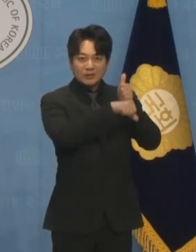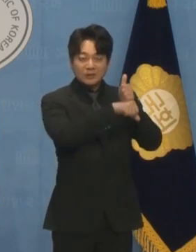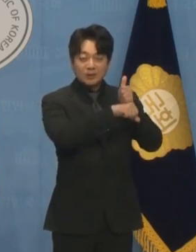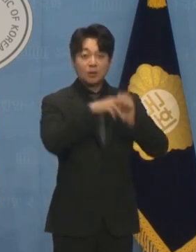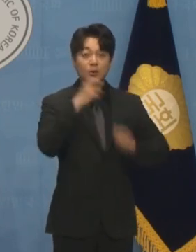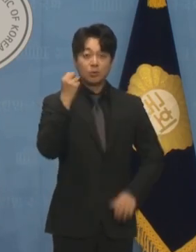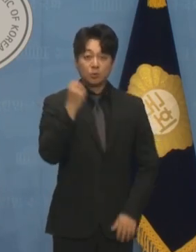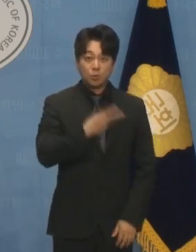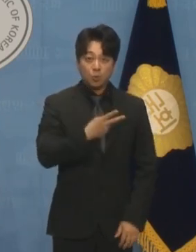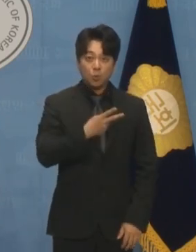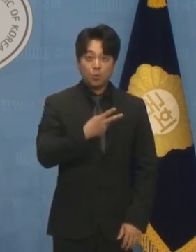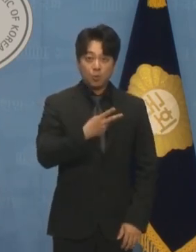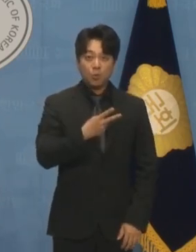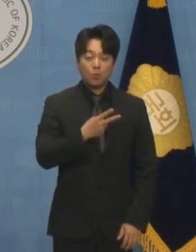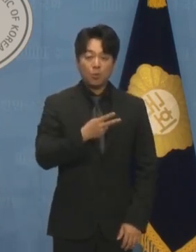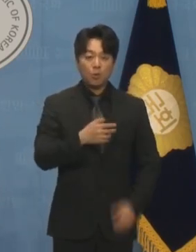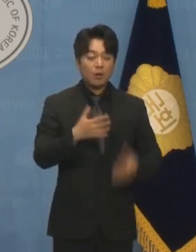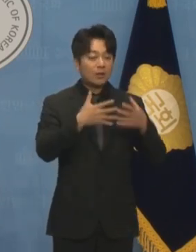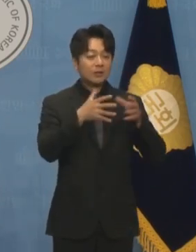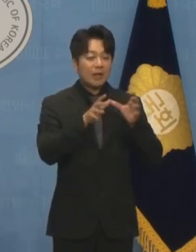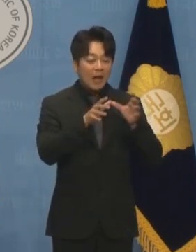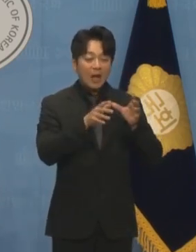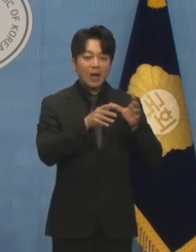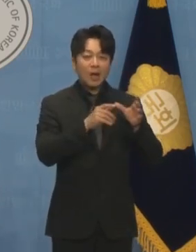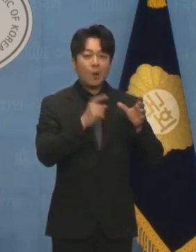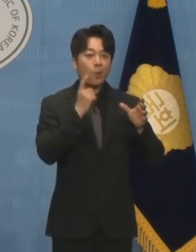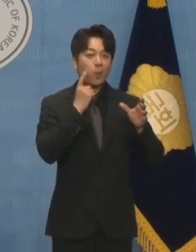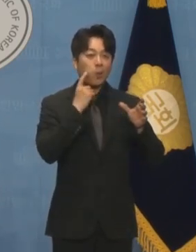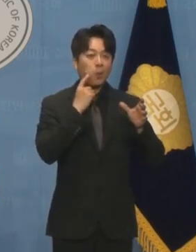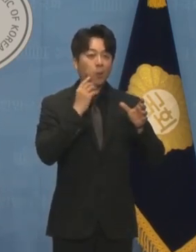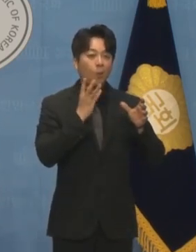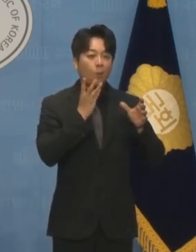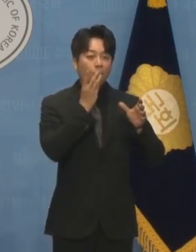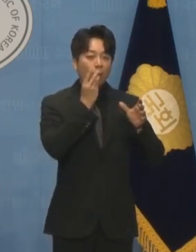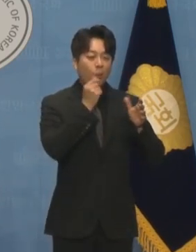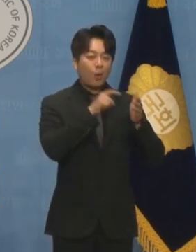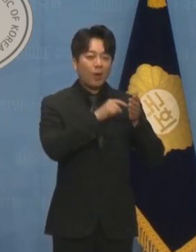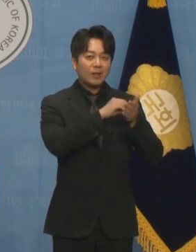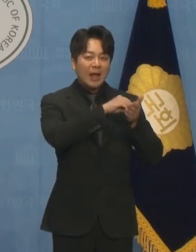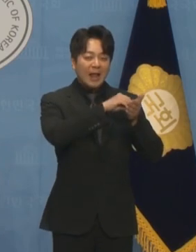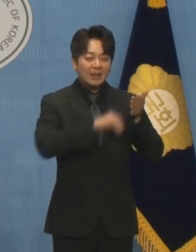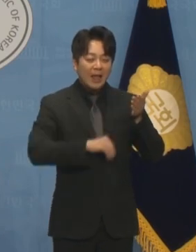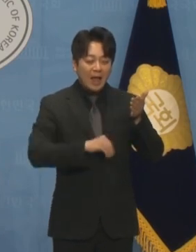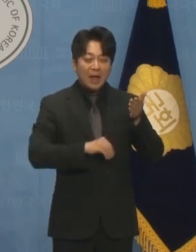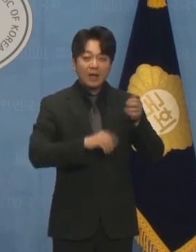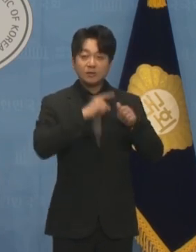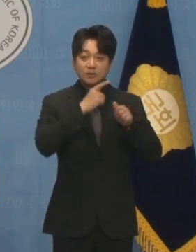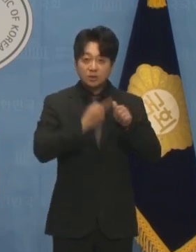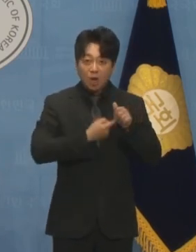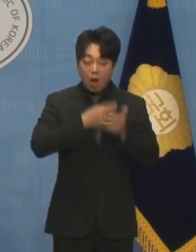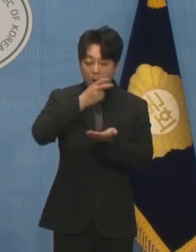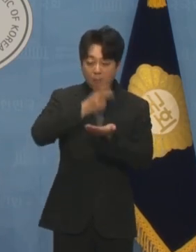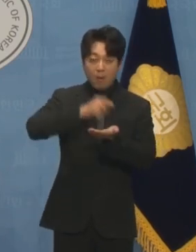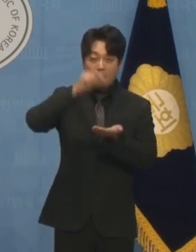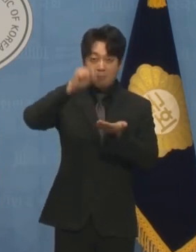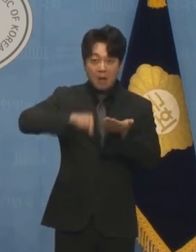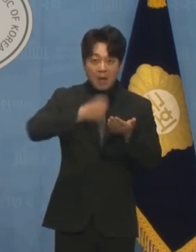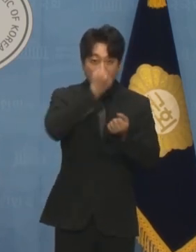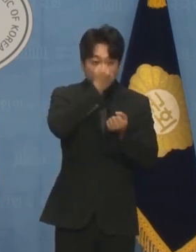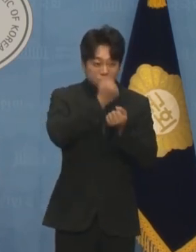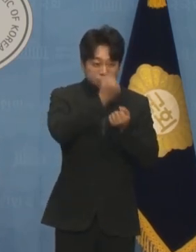안건조정위 무력화 등 온갖 반헌법적 폭주를 국민은